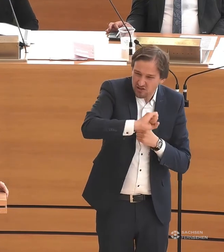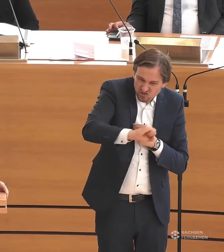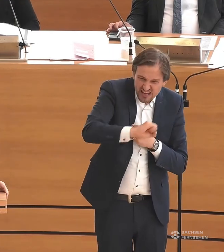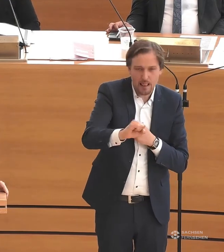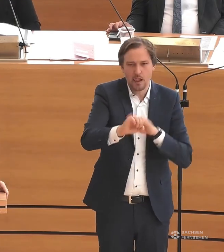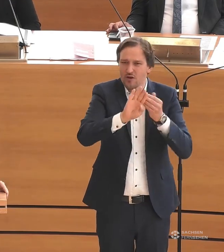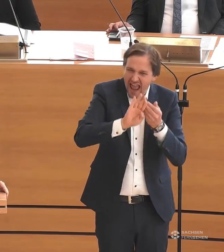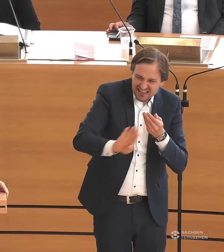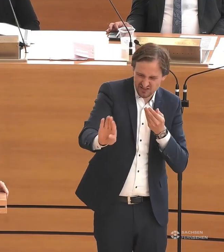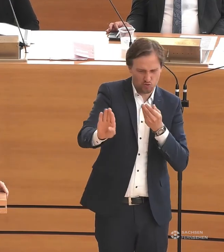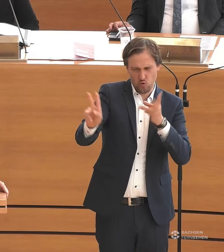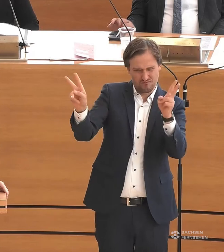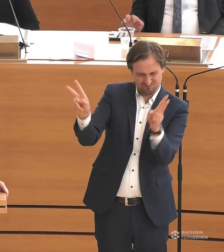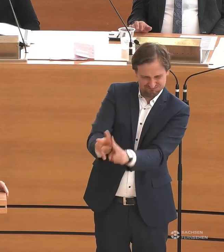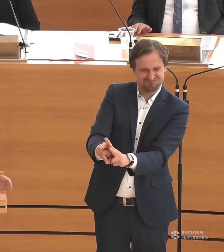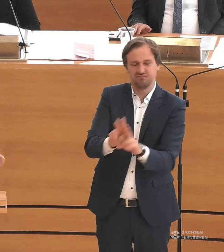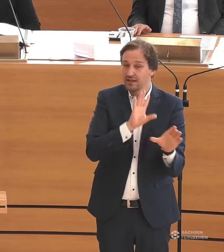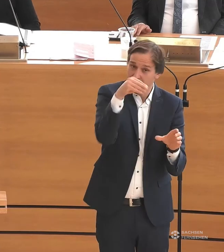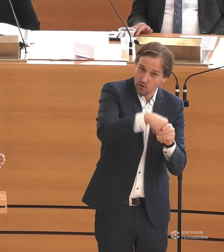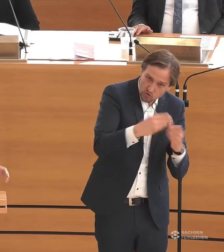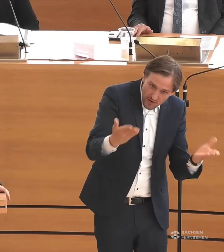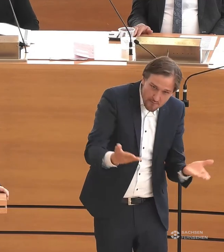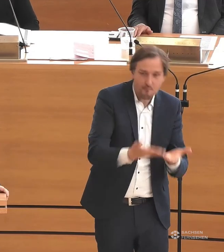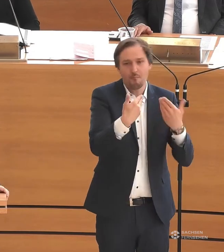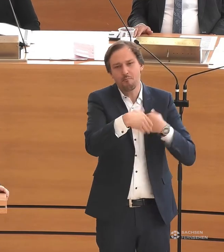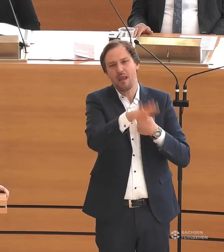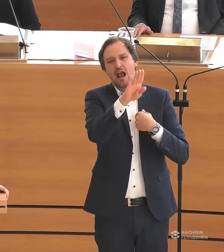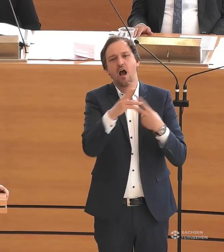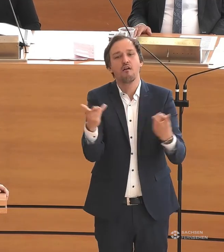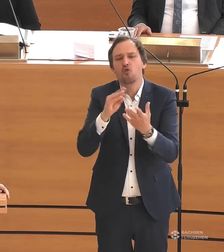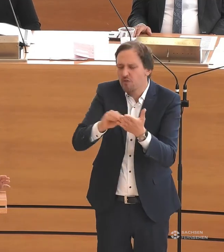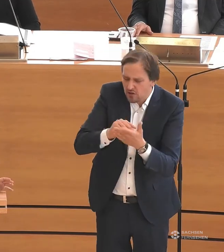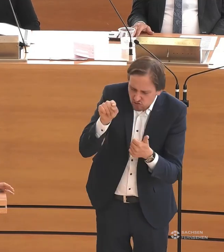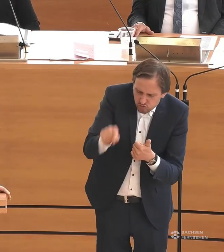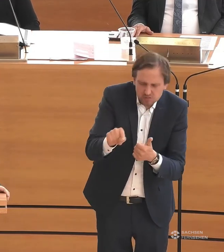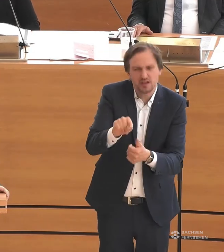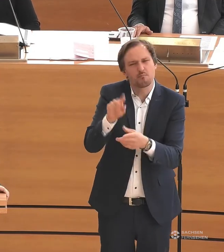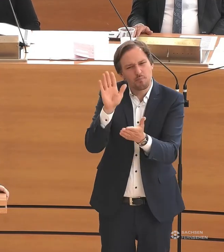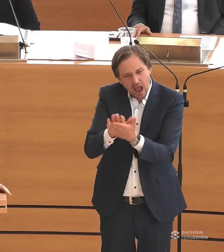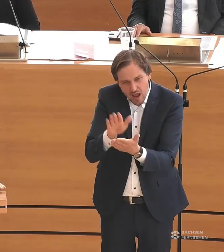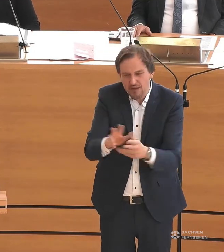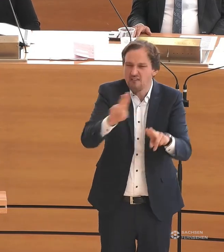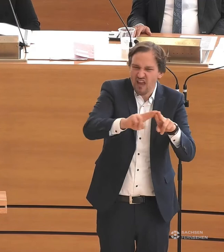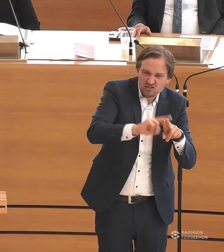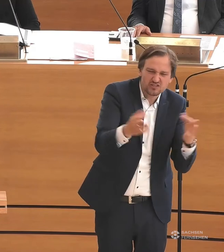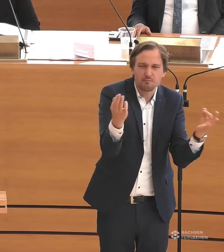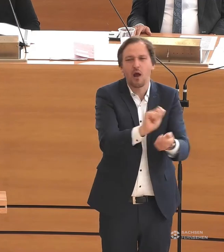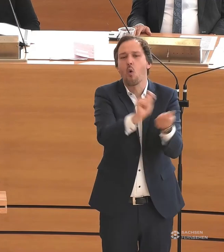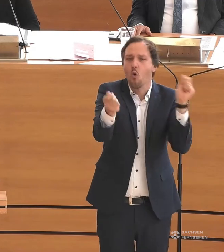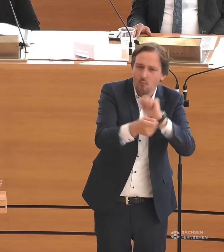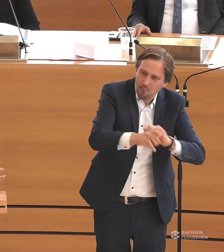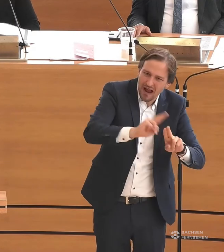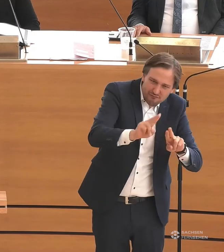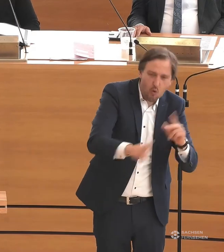Exklusion. Und Exklusion besteht weiter durch das verharrende Förderschulwesen, durch die Werkstätten, die dringend reformbedürftig sind. Und Exklusion